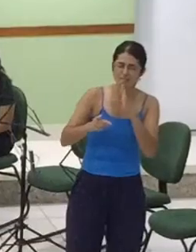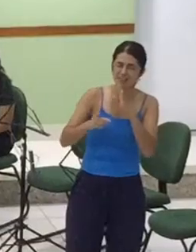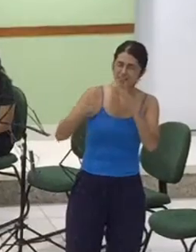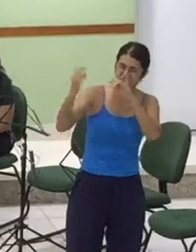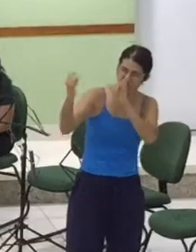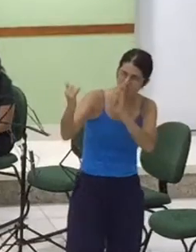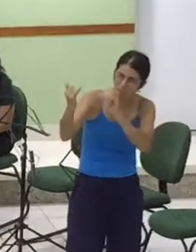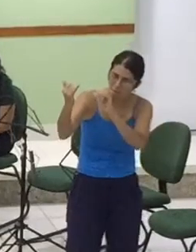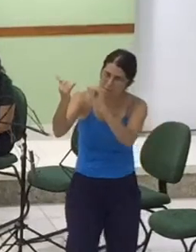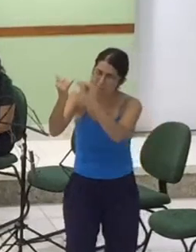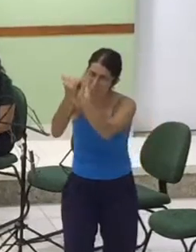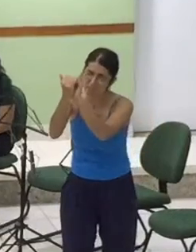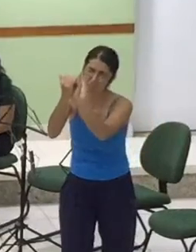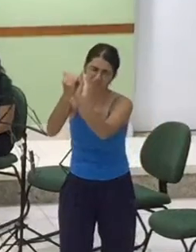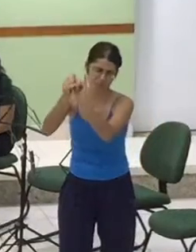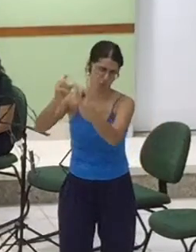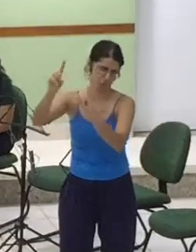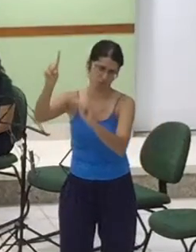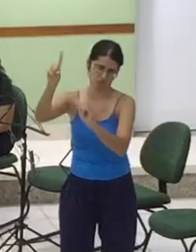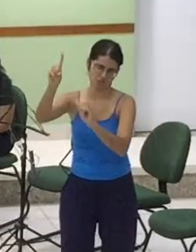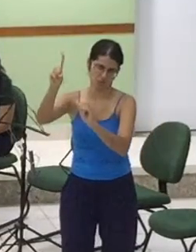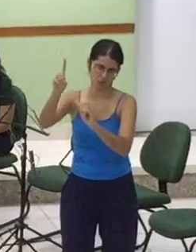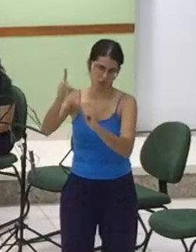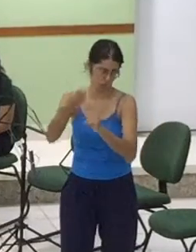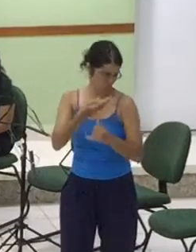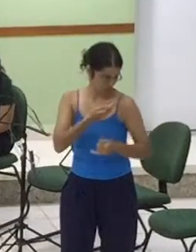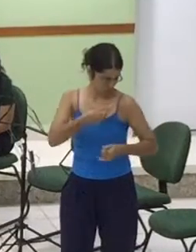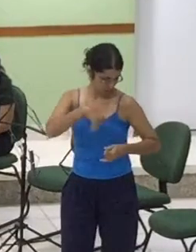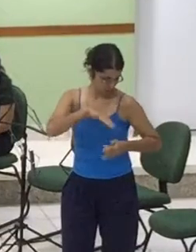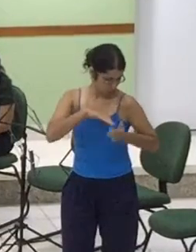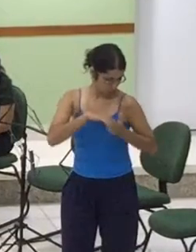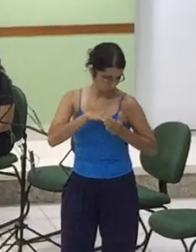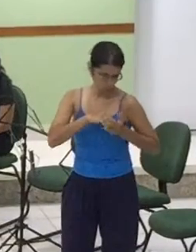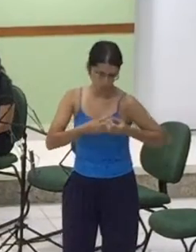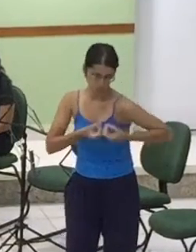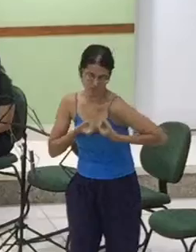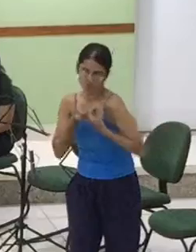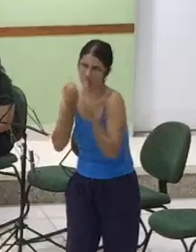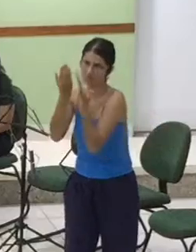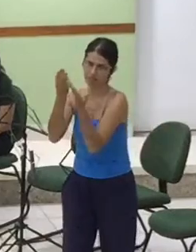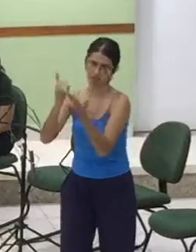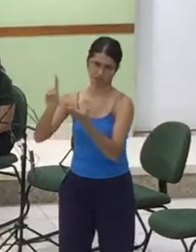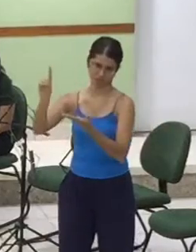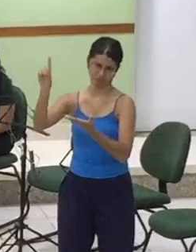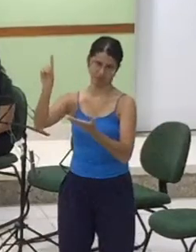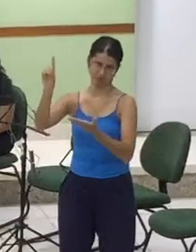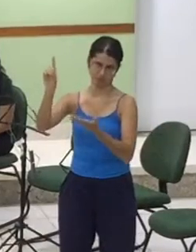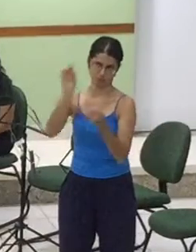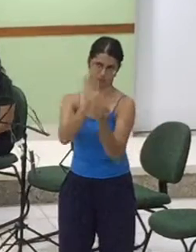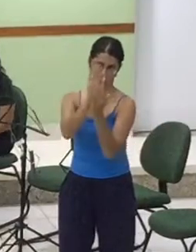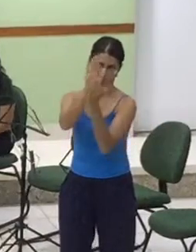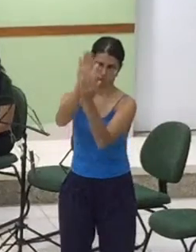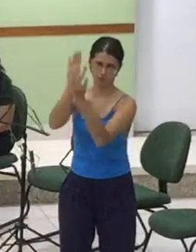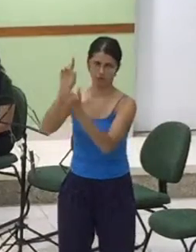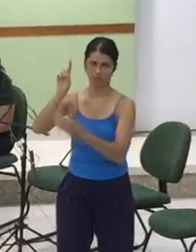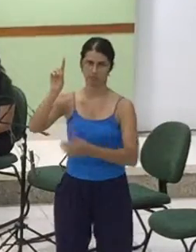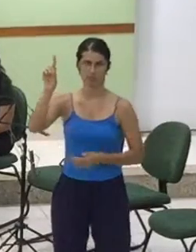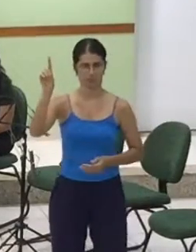entrega em amor todo o tesouro seu para louvar a Deus. Então eu vi que realmente era um louvor de